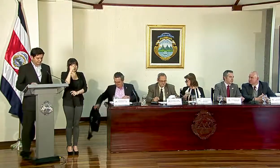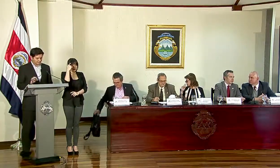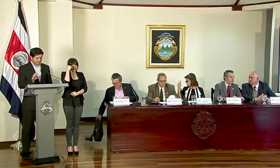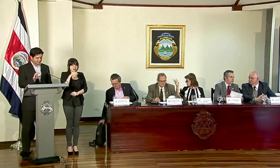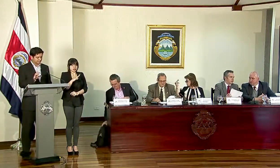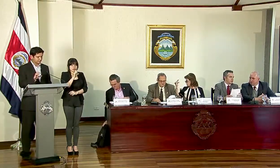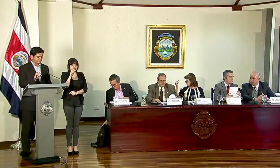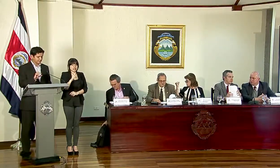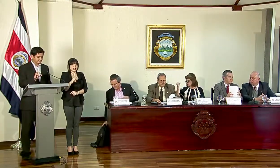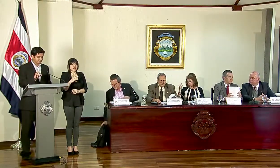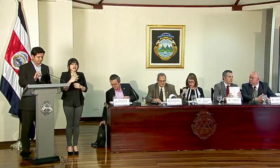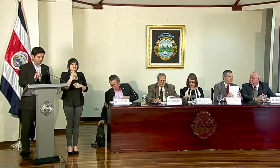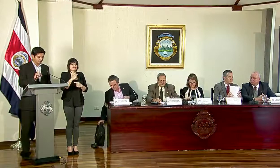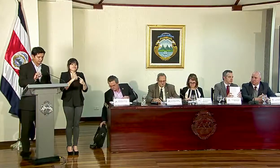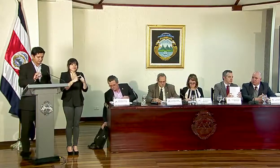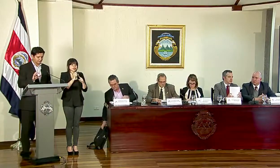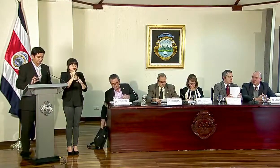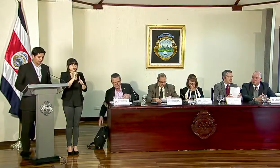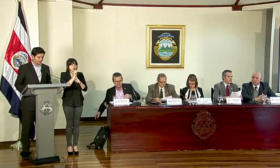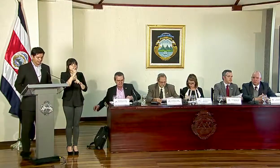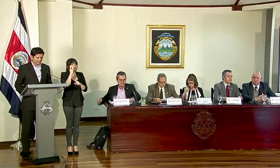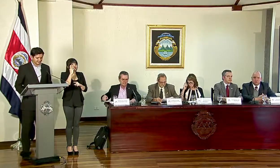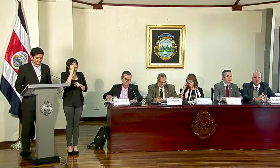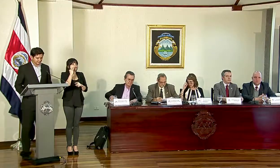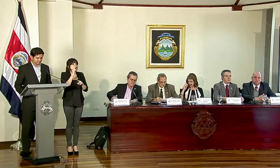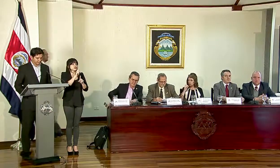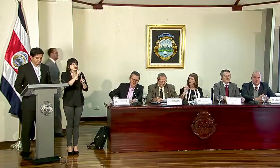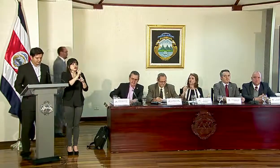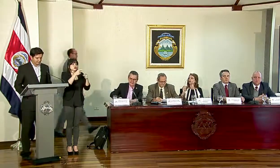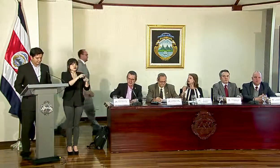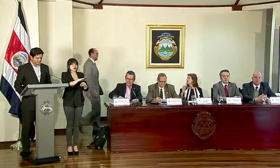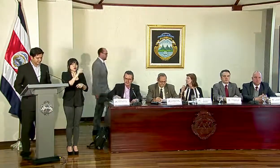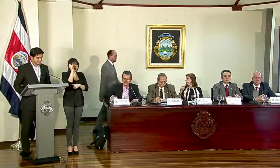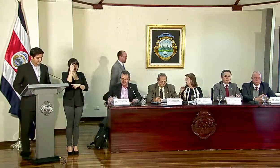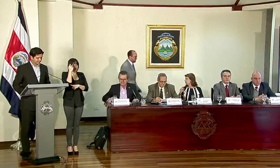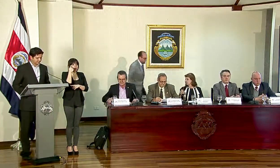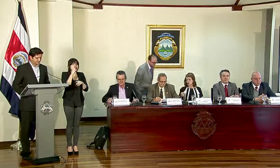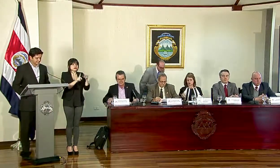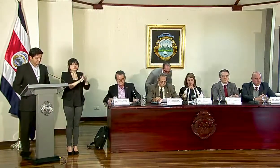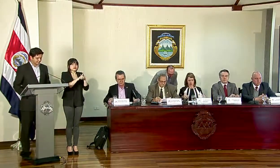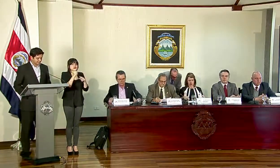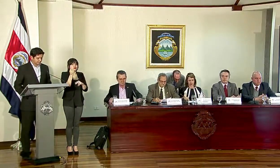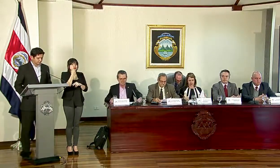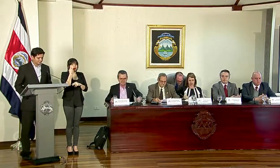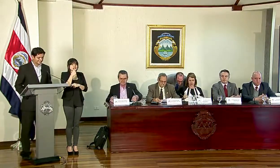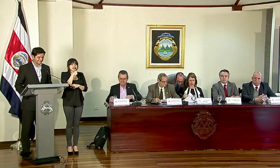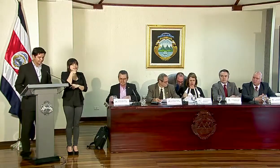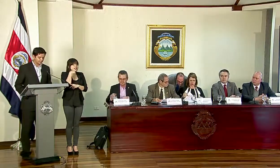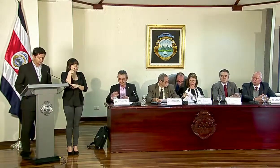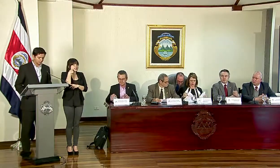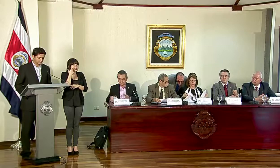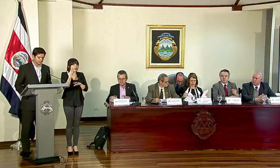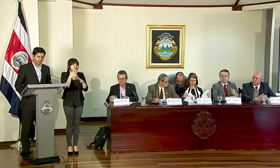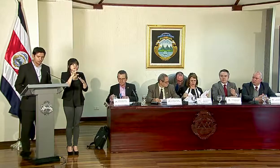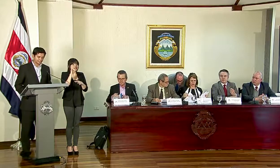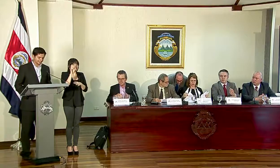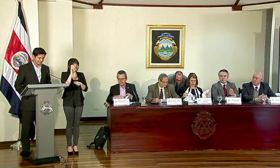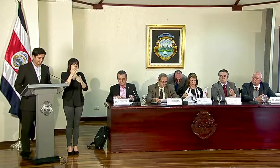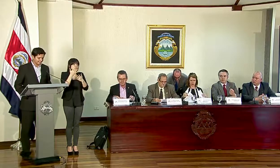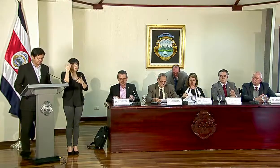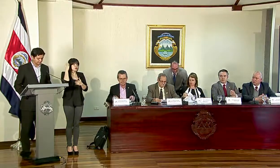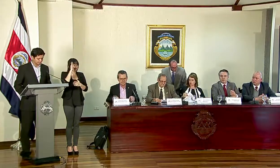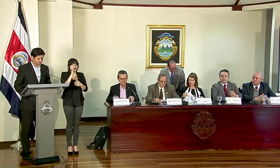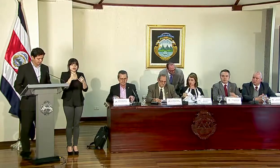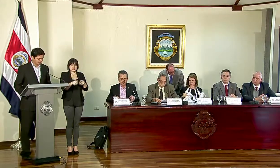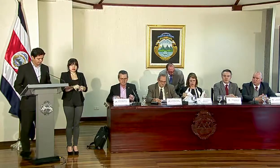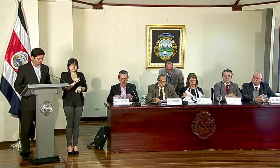de Costa Rica lamenta la situación que está viviendo la ciudadanía en Guanacaste, tras registrar una intensa sequía, como en 78 años no se